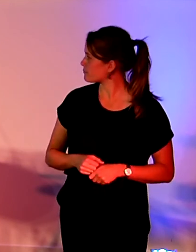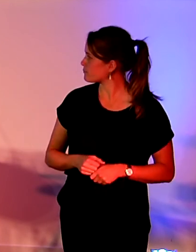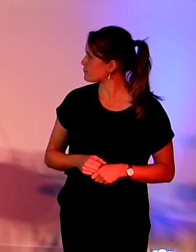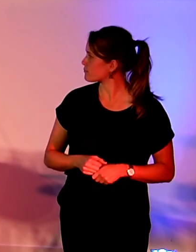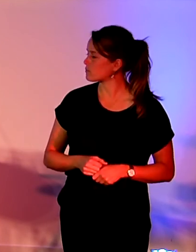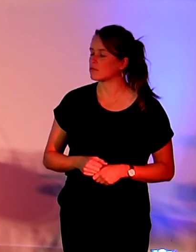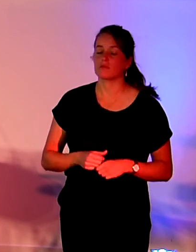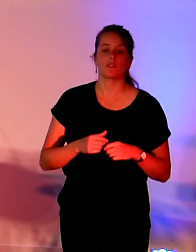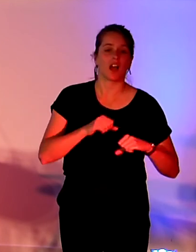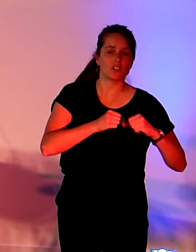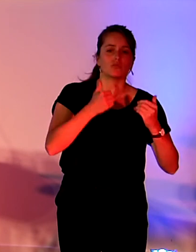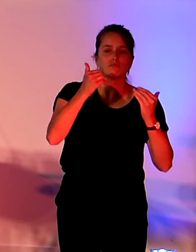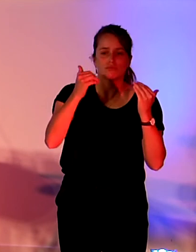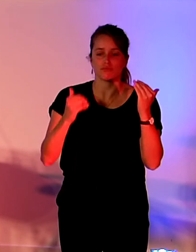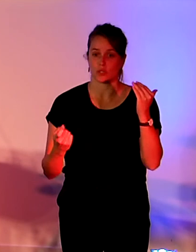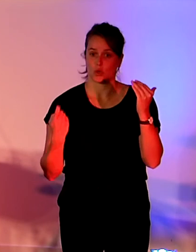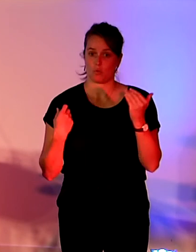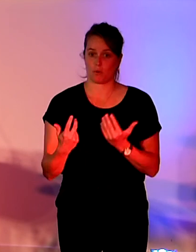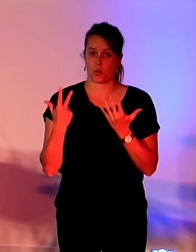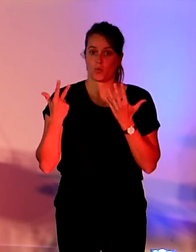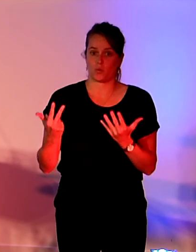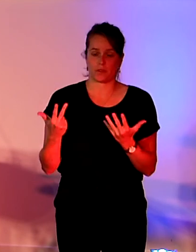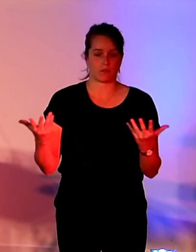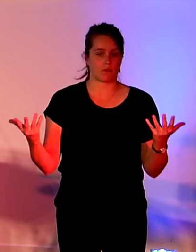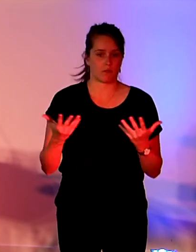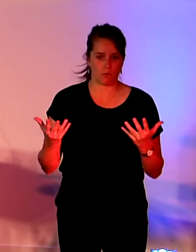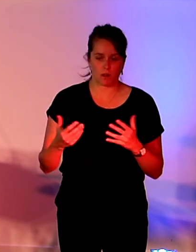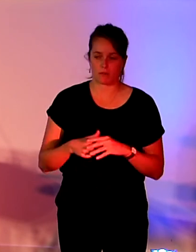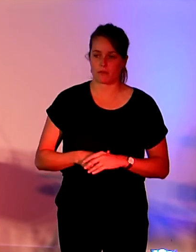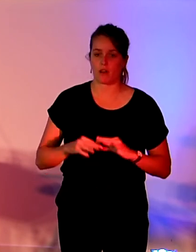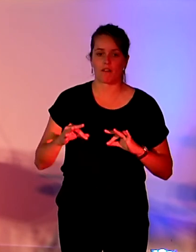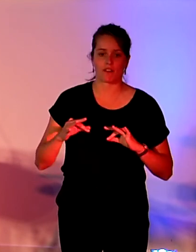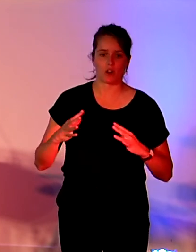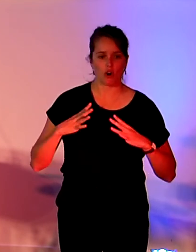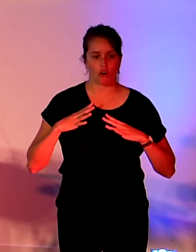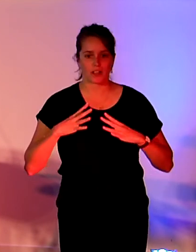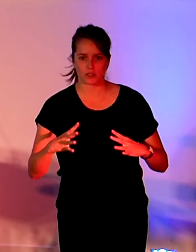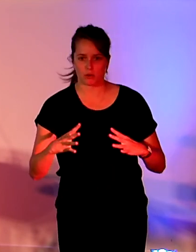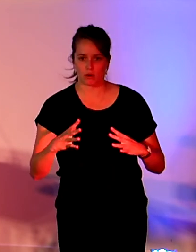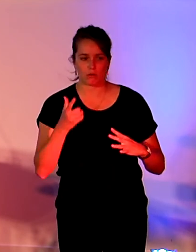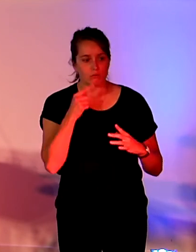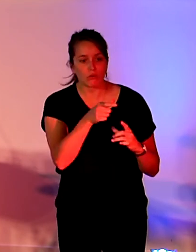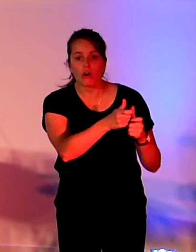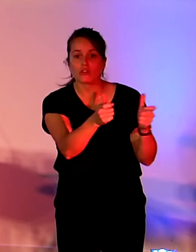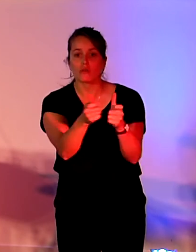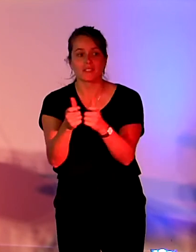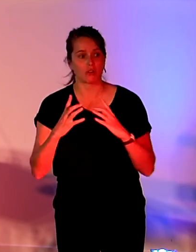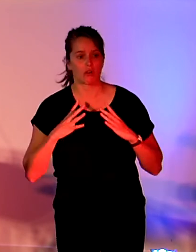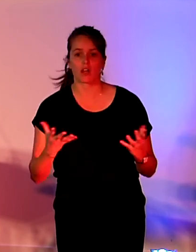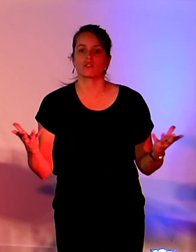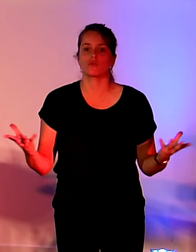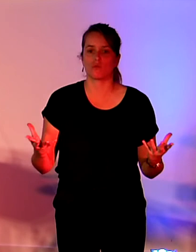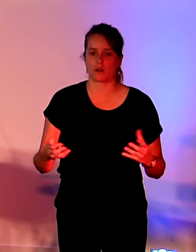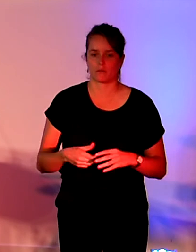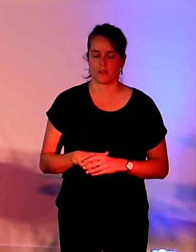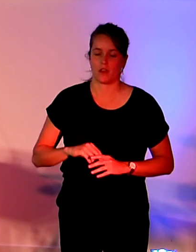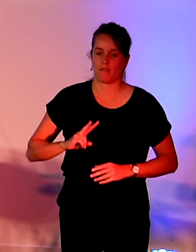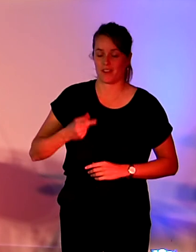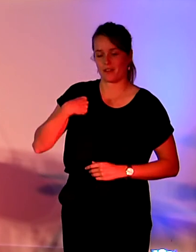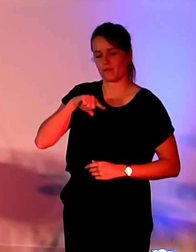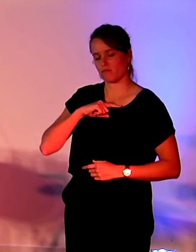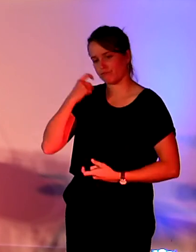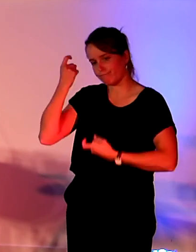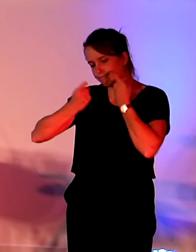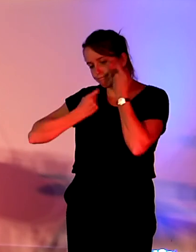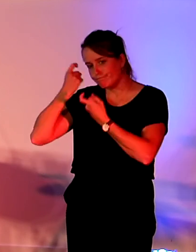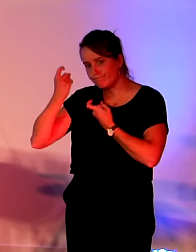création d'engagement en matière de numérique éco-responsable par les entreprises. Donc on a une réflexion en cours aujourd'hui sur